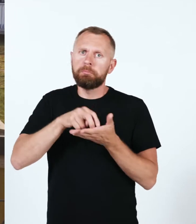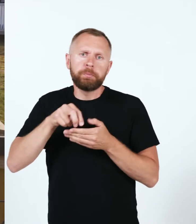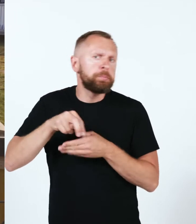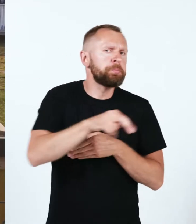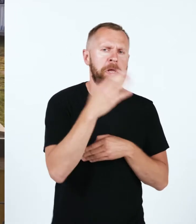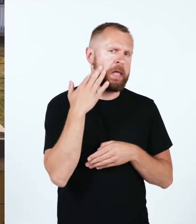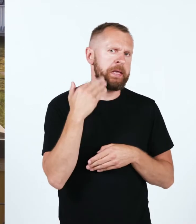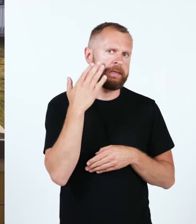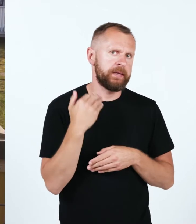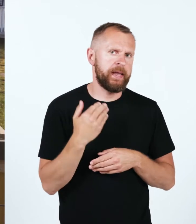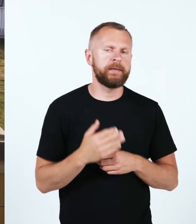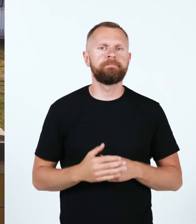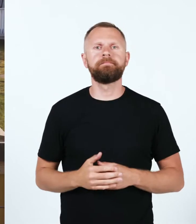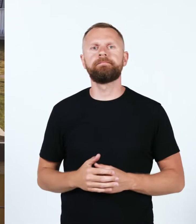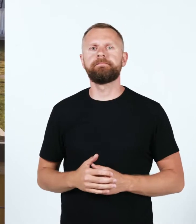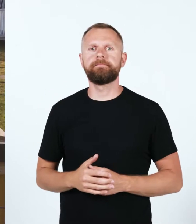jõudmise lihtsamaks.